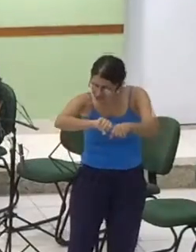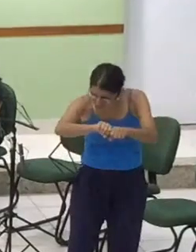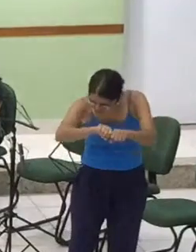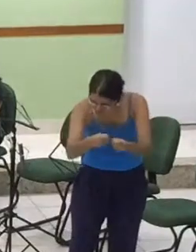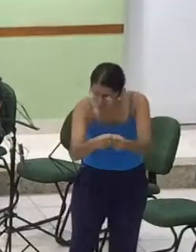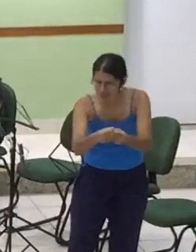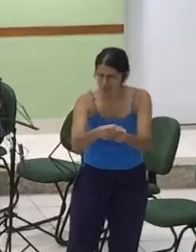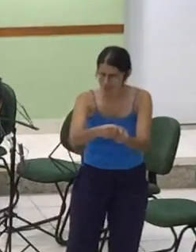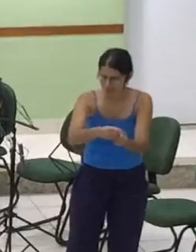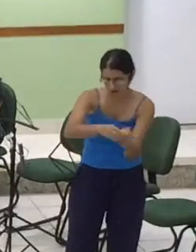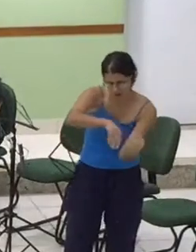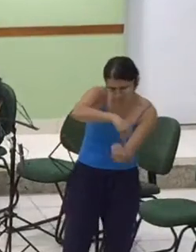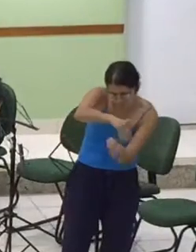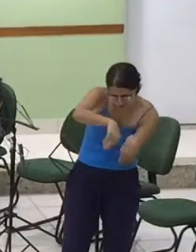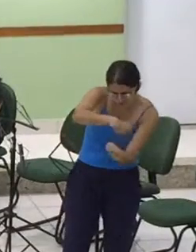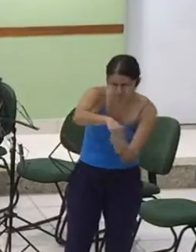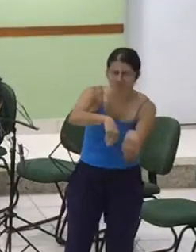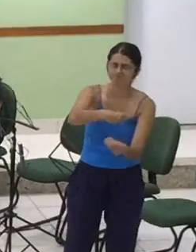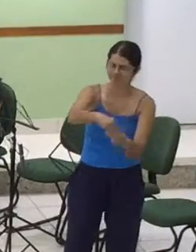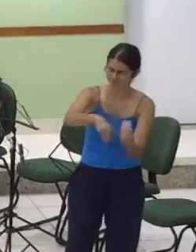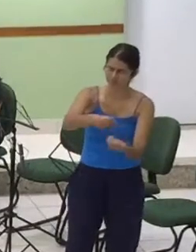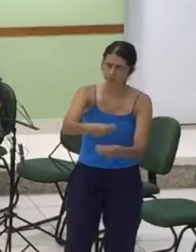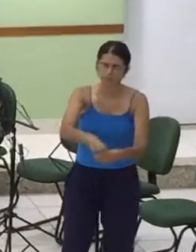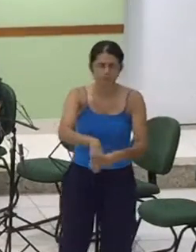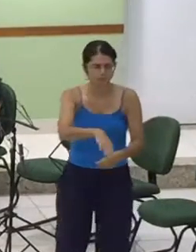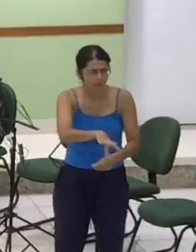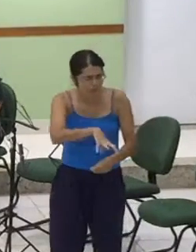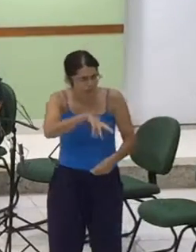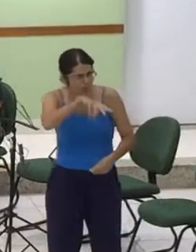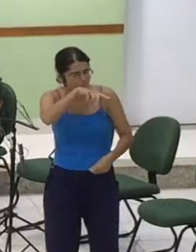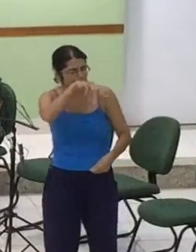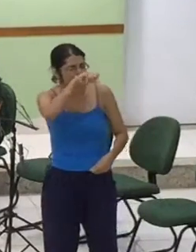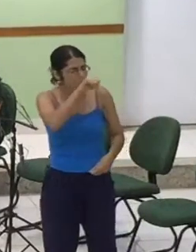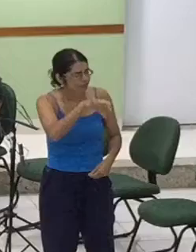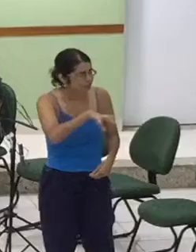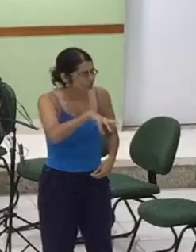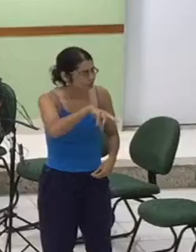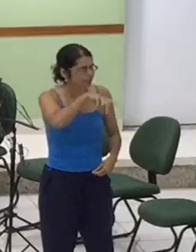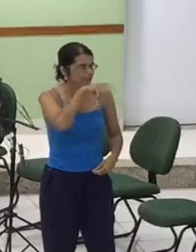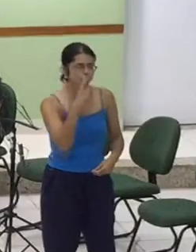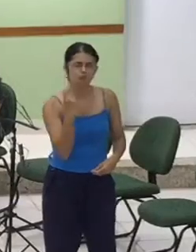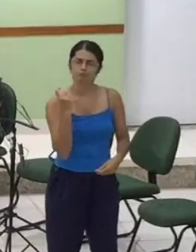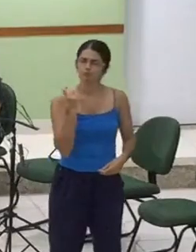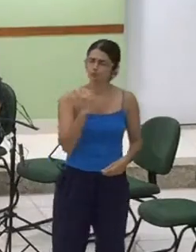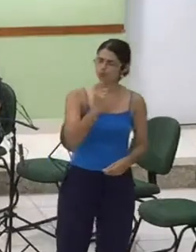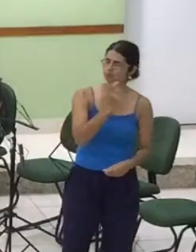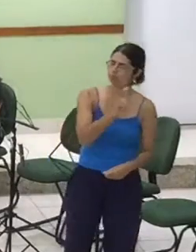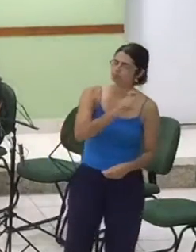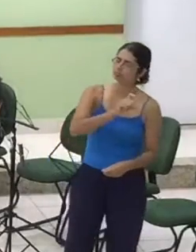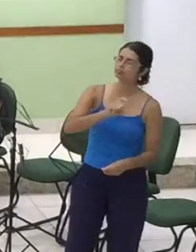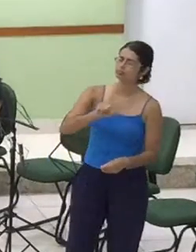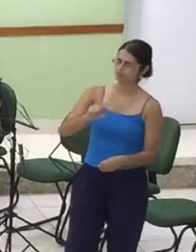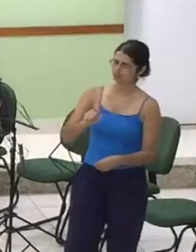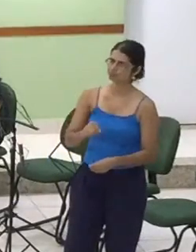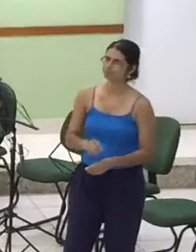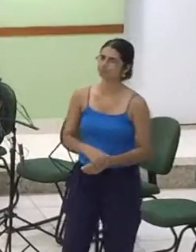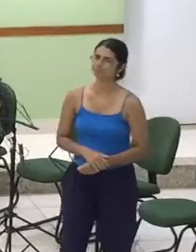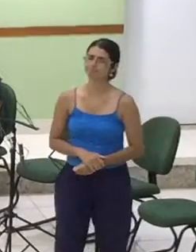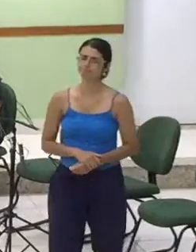Que do perfume deve ser Toda bem te ter amado. Só